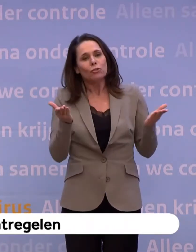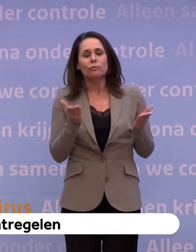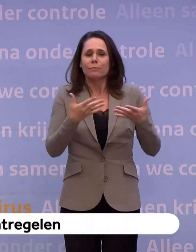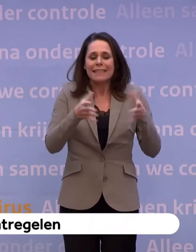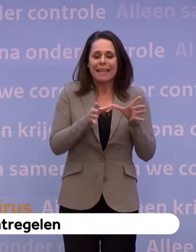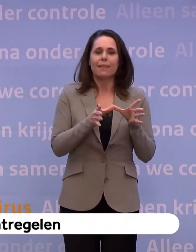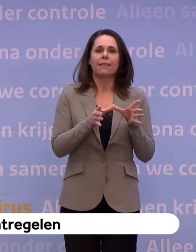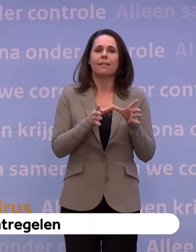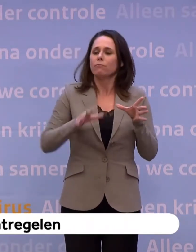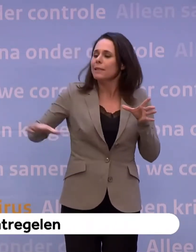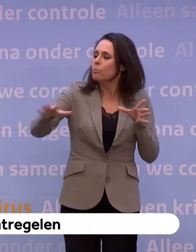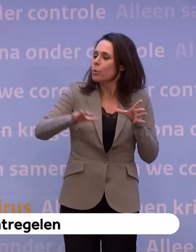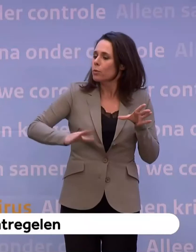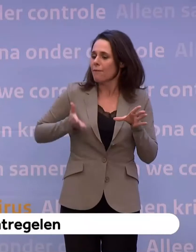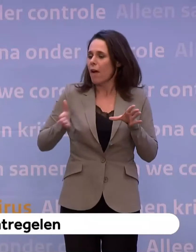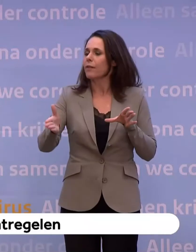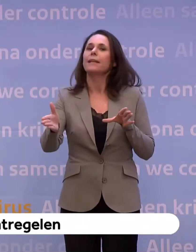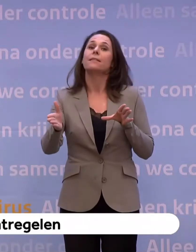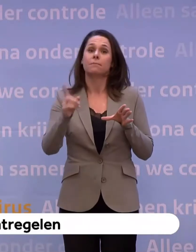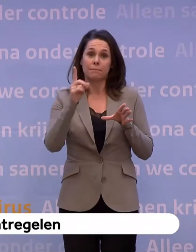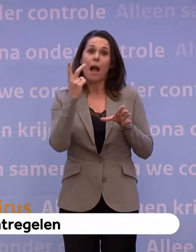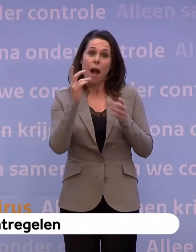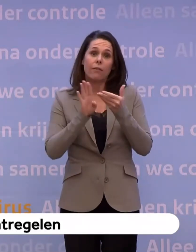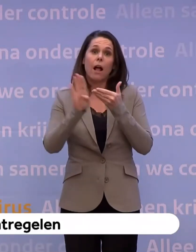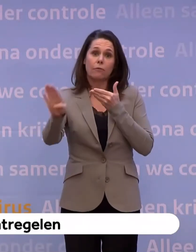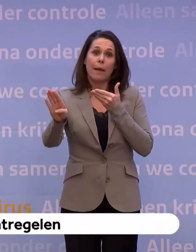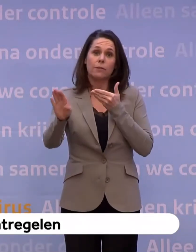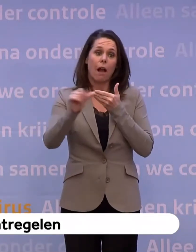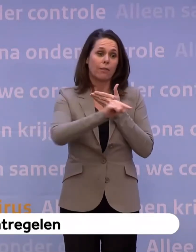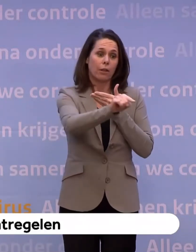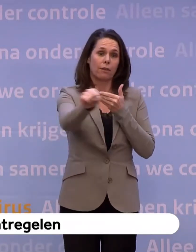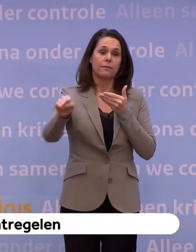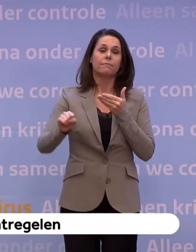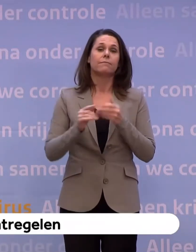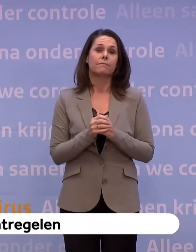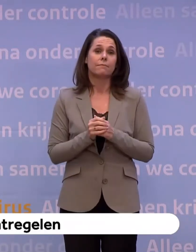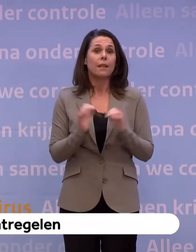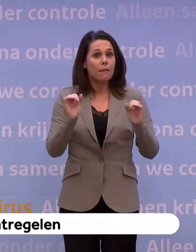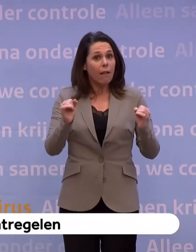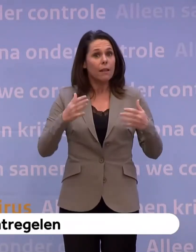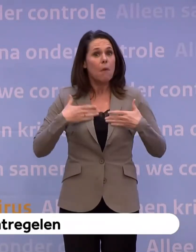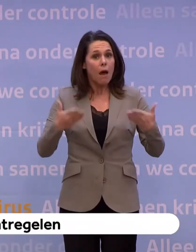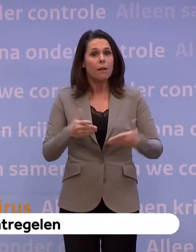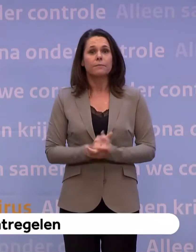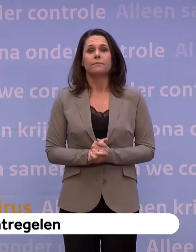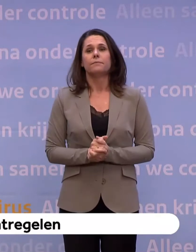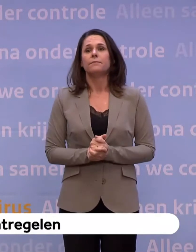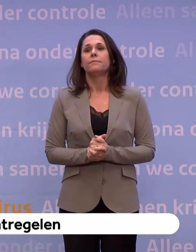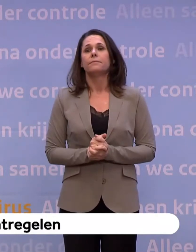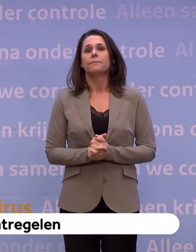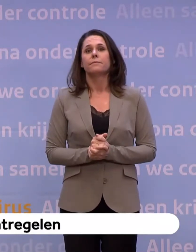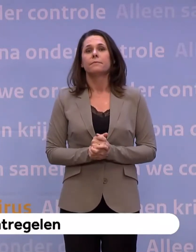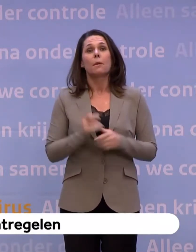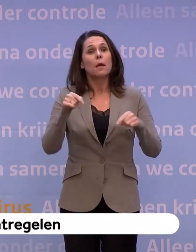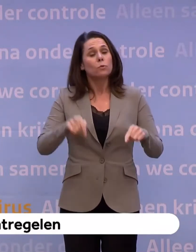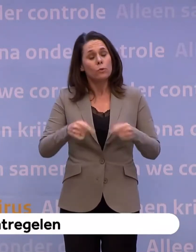in de buurt, uiteraard op anderhalve meter afstand van anderen. Dat kan en mag. Maar wat voorlopig echt